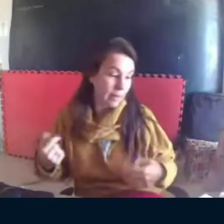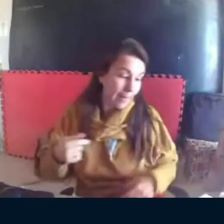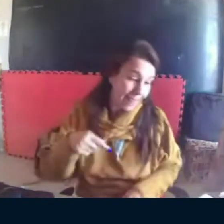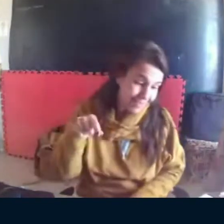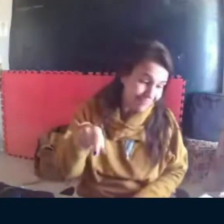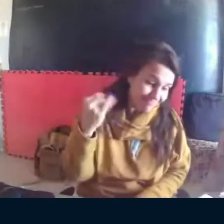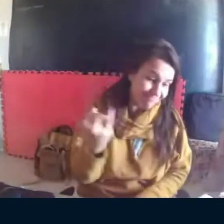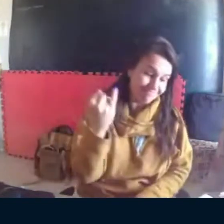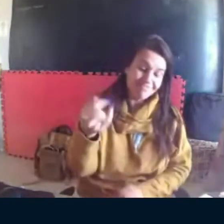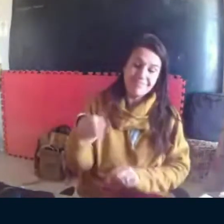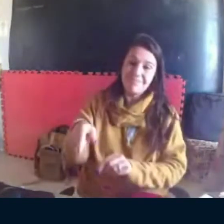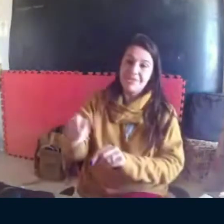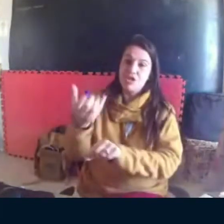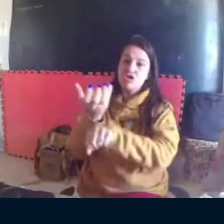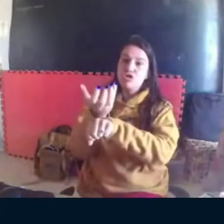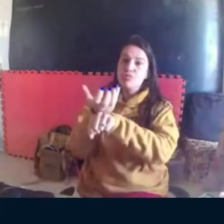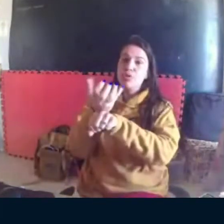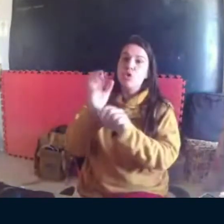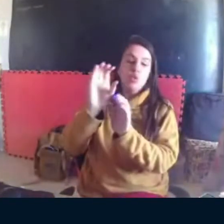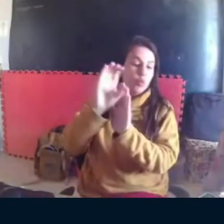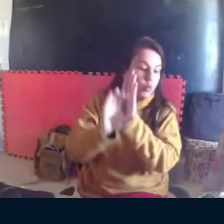você ouve a música, você se acalma.